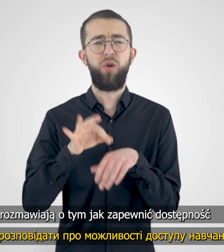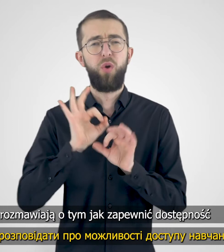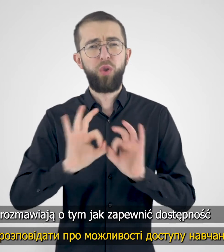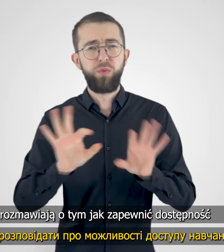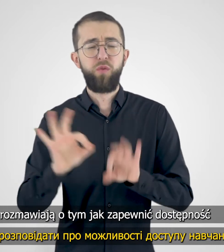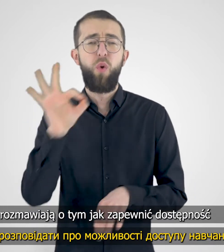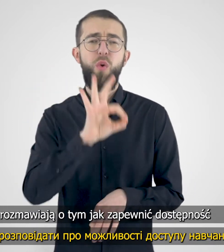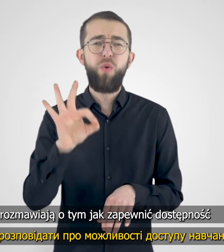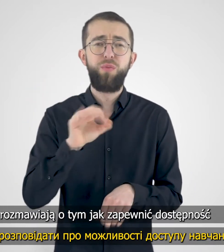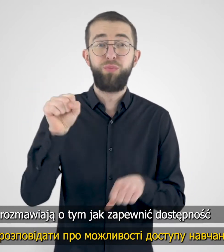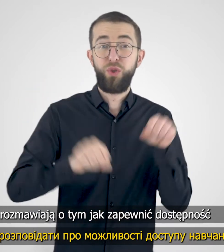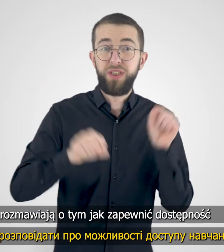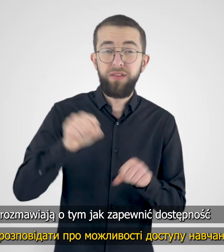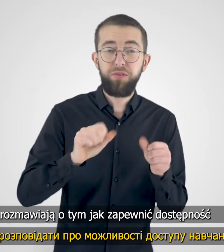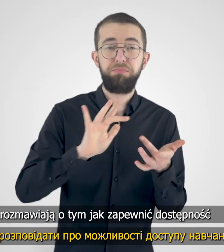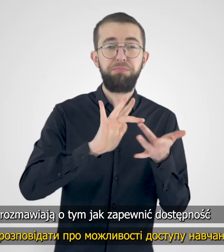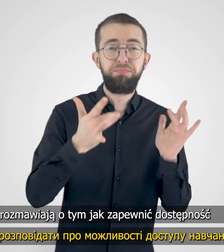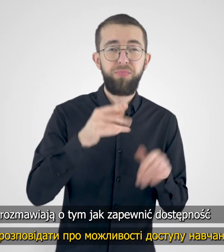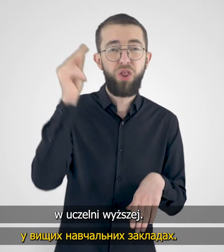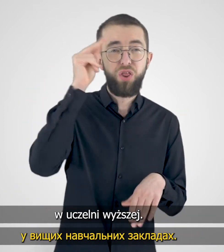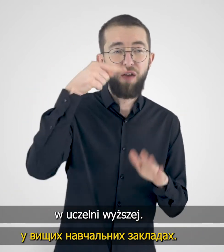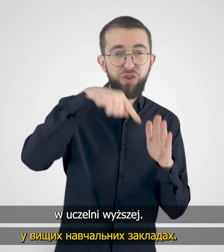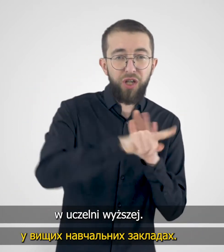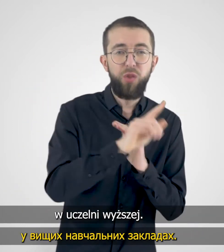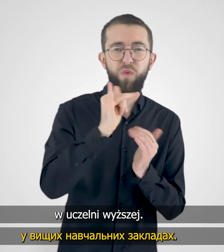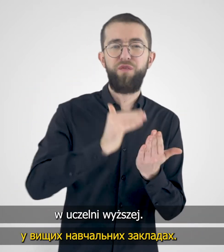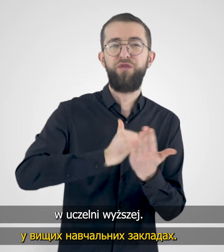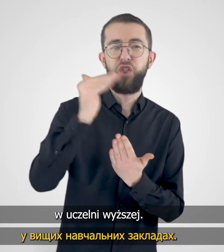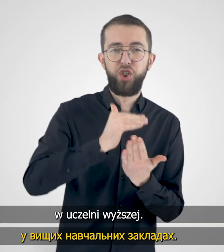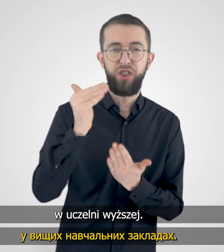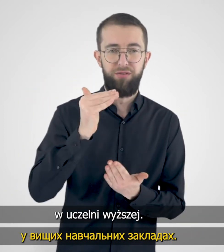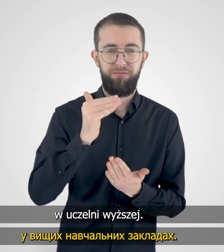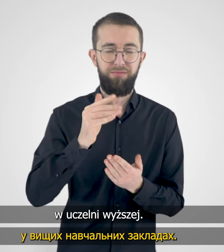porozmawiają o tym, jak zapewnić dostępność w uczelni wyższej.